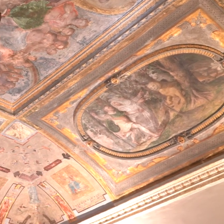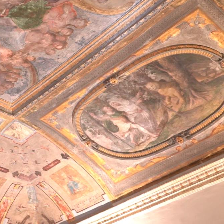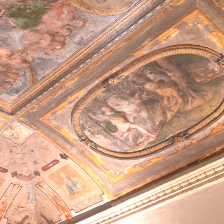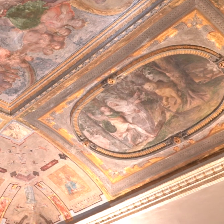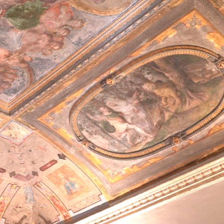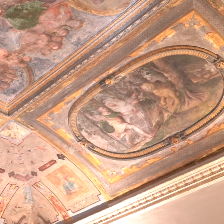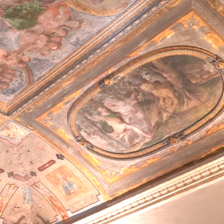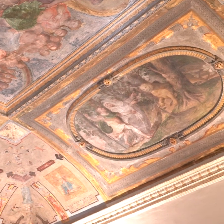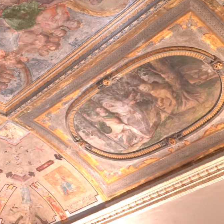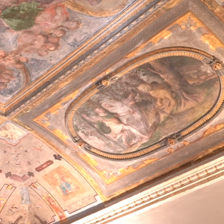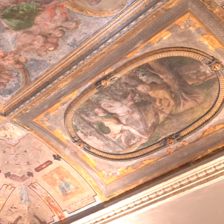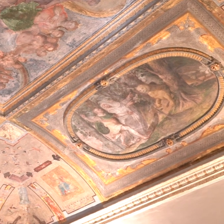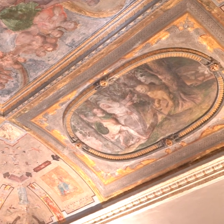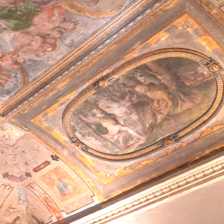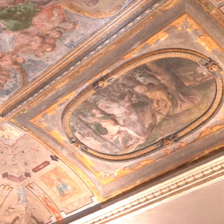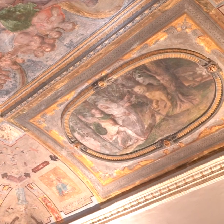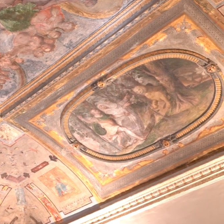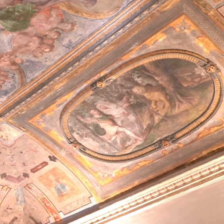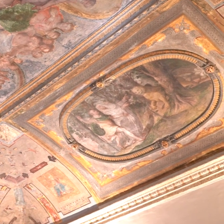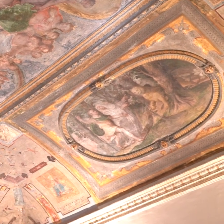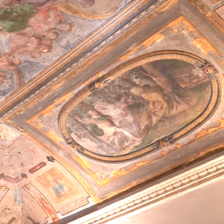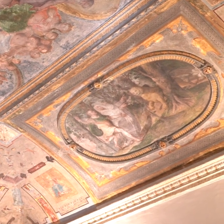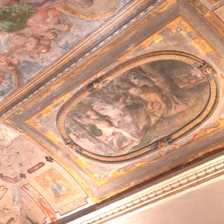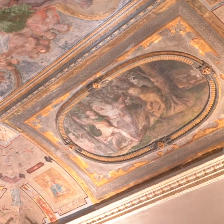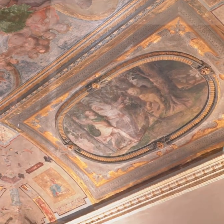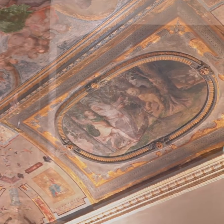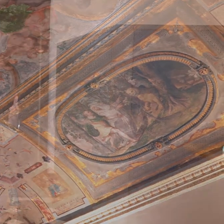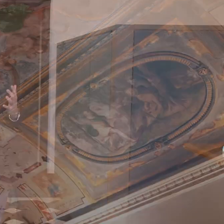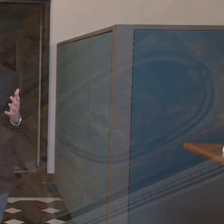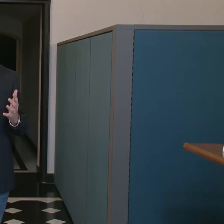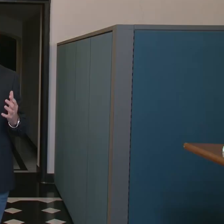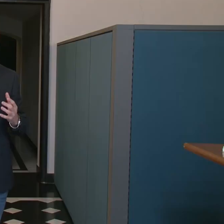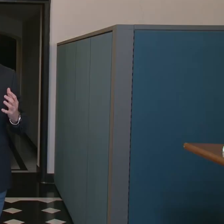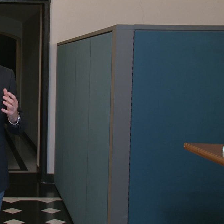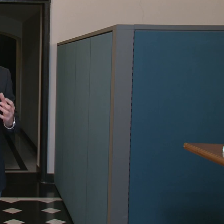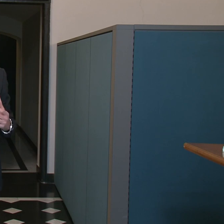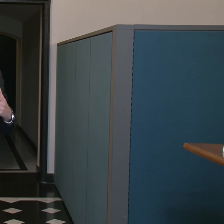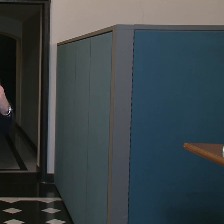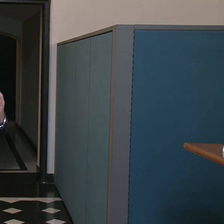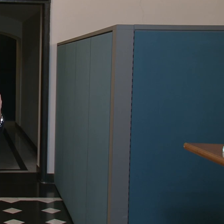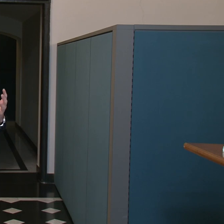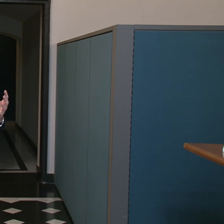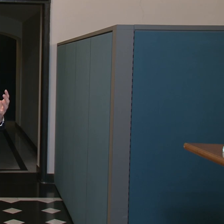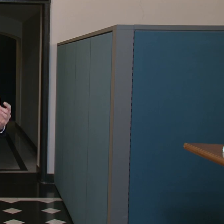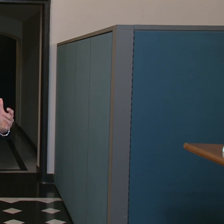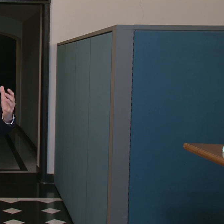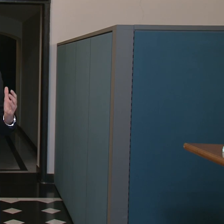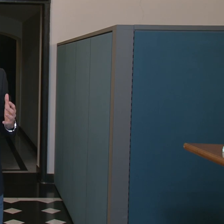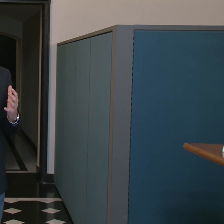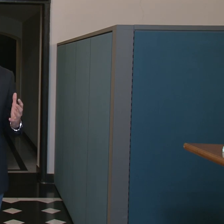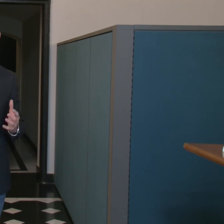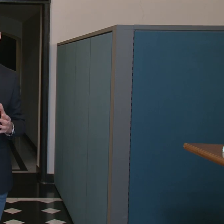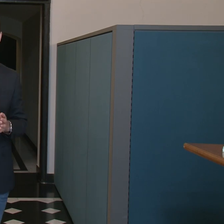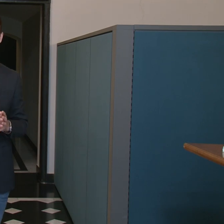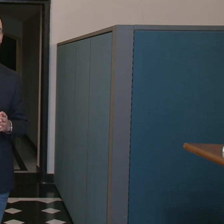'unicità e la particolarità di un artista che può assolutamente essere considerato uno tra i principali artisti della